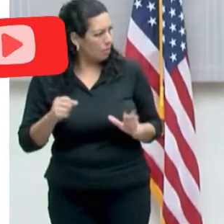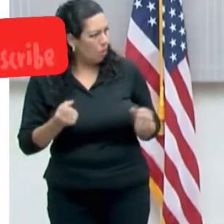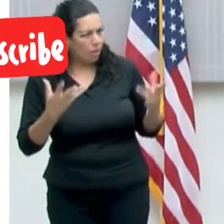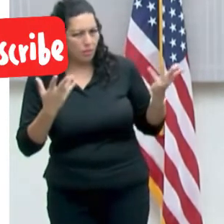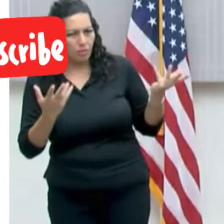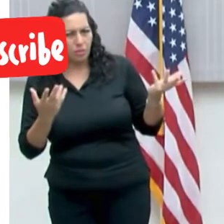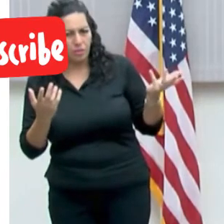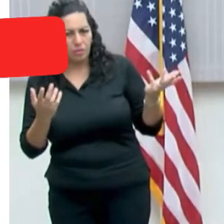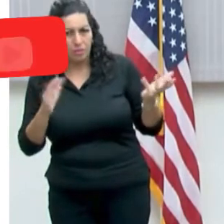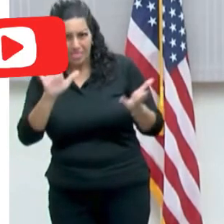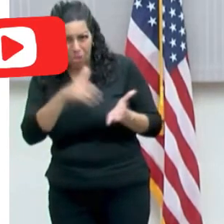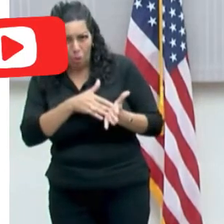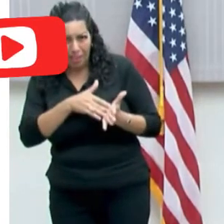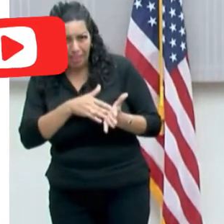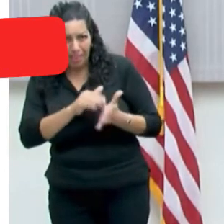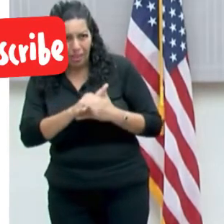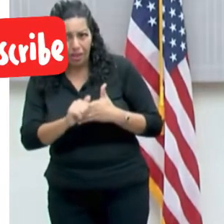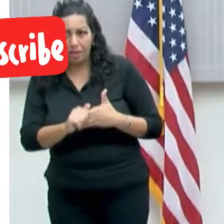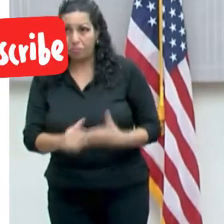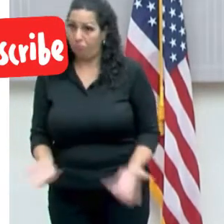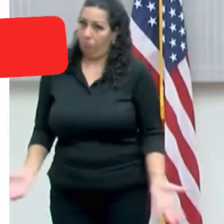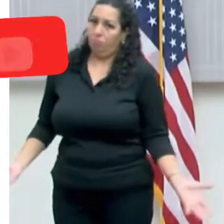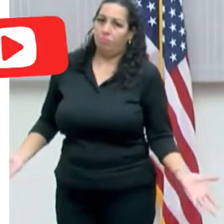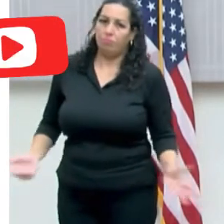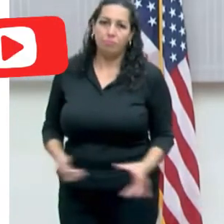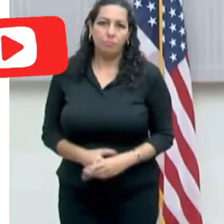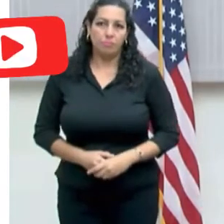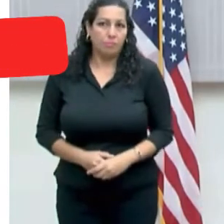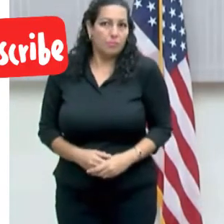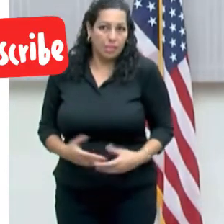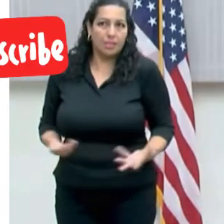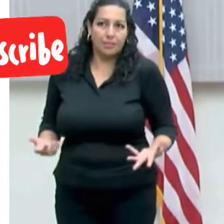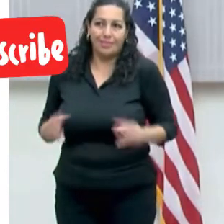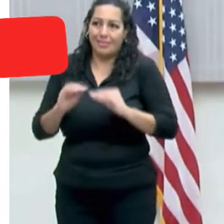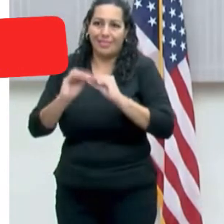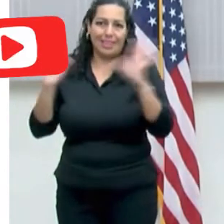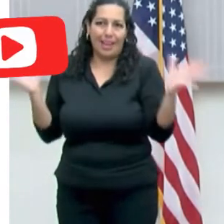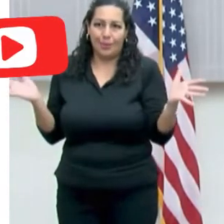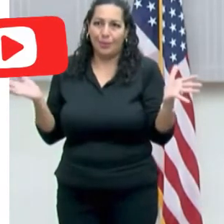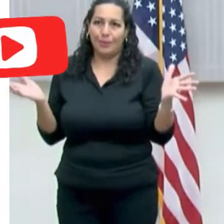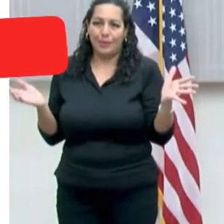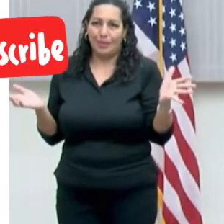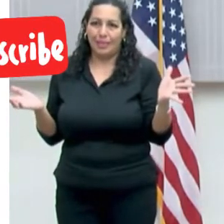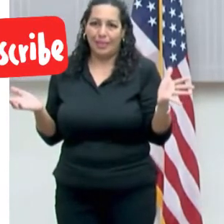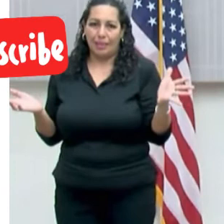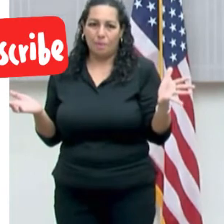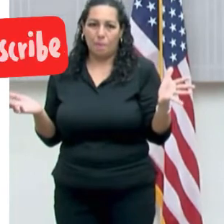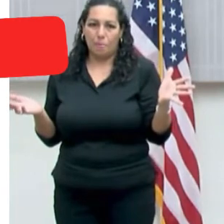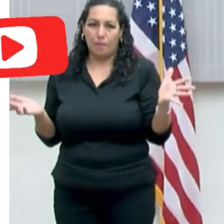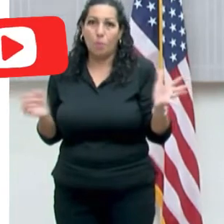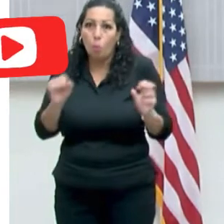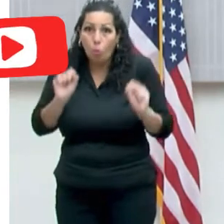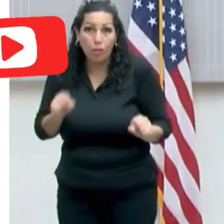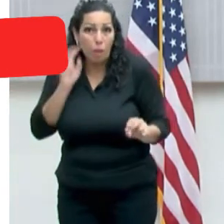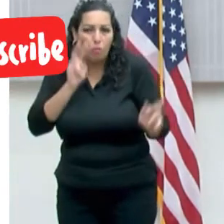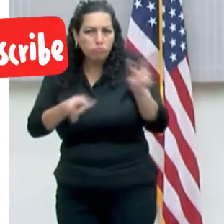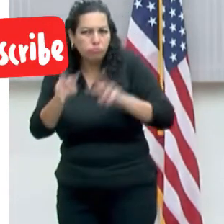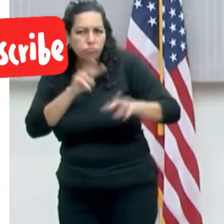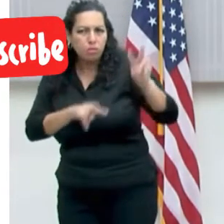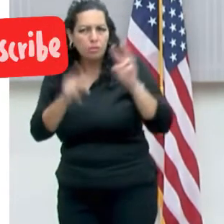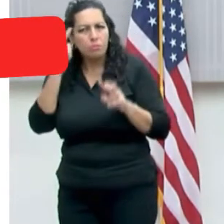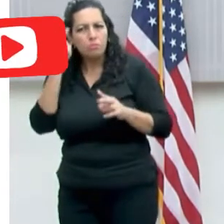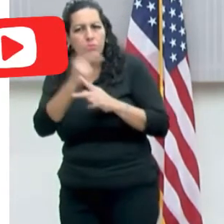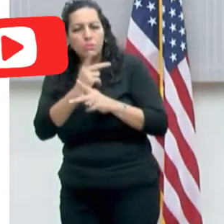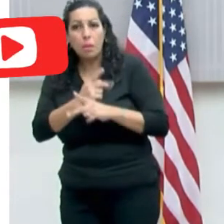cinco mil dólares. O sea que sí, eso es algo que podemos tomar en consideración, pero